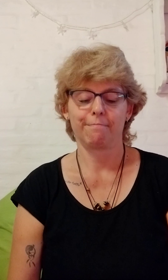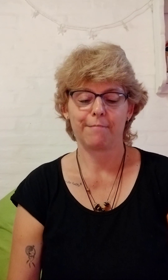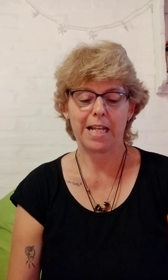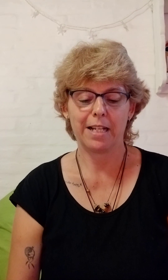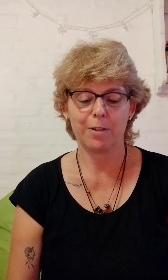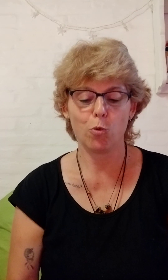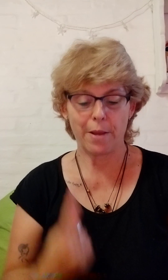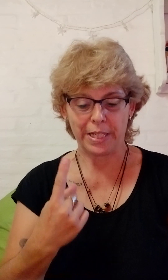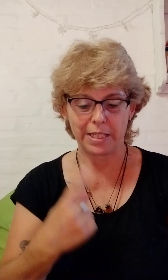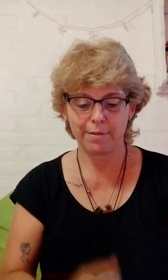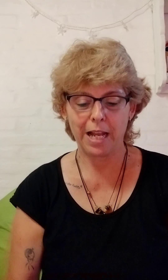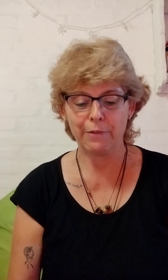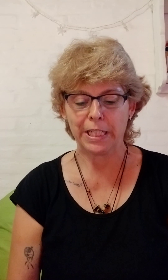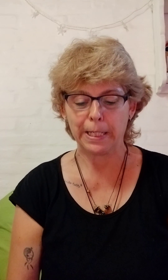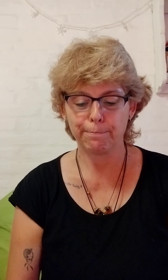Una vez. Albañil.